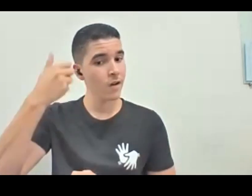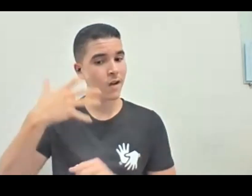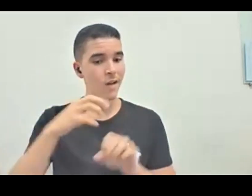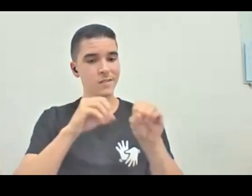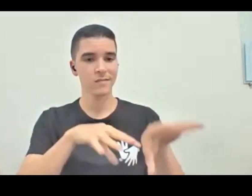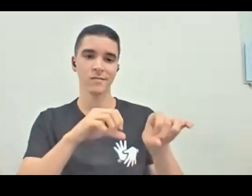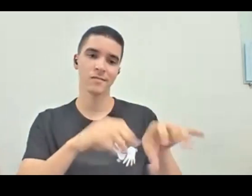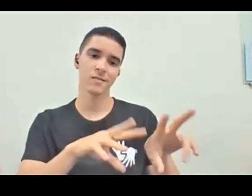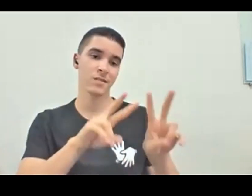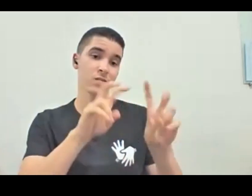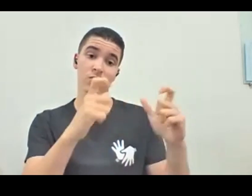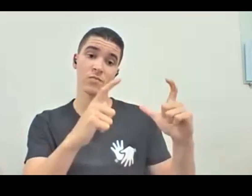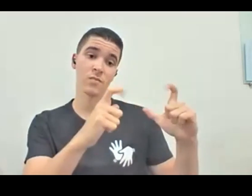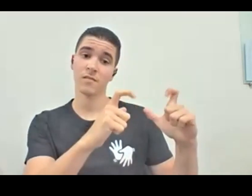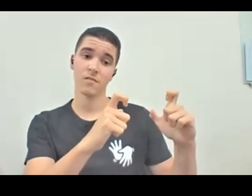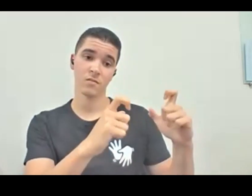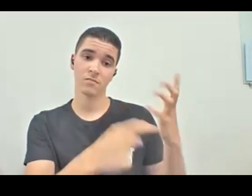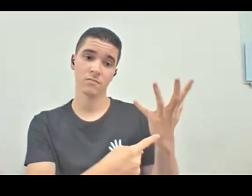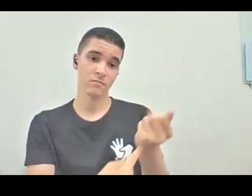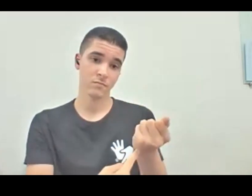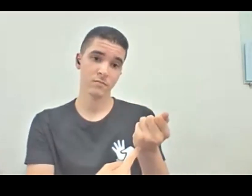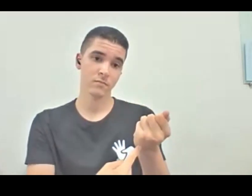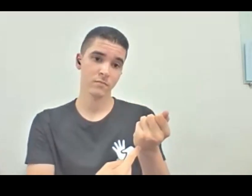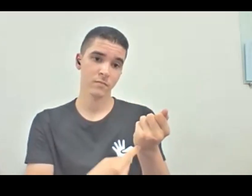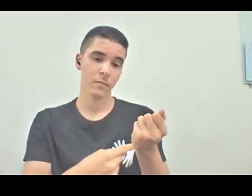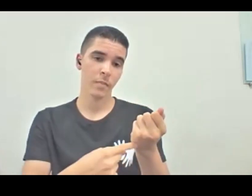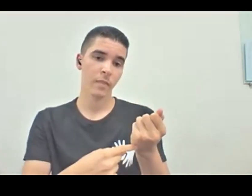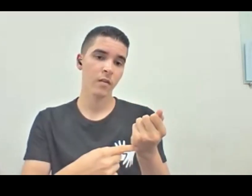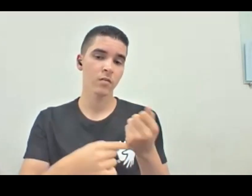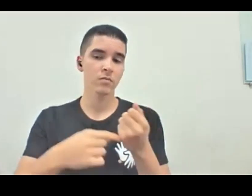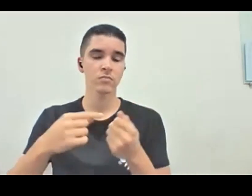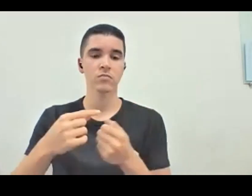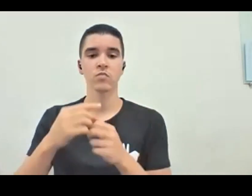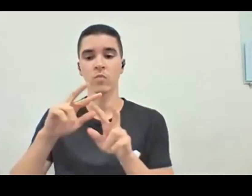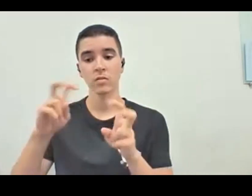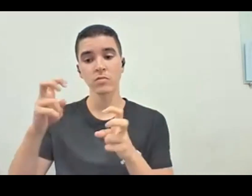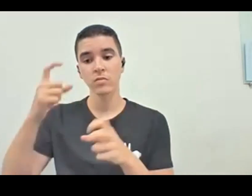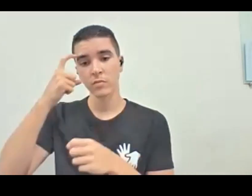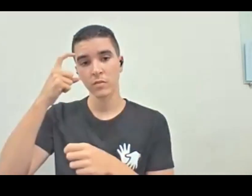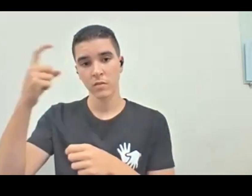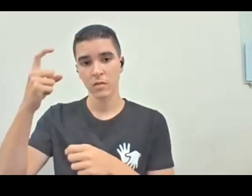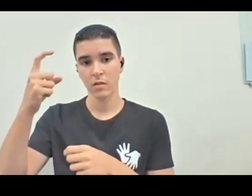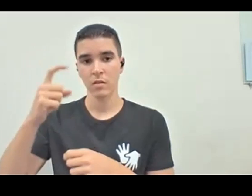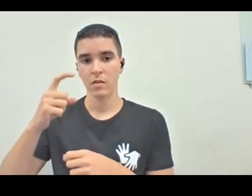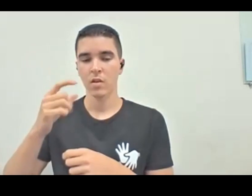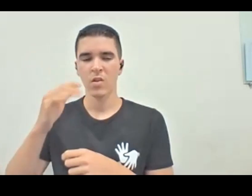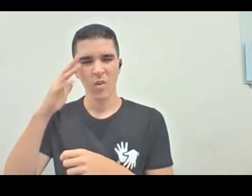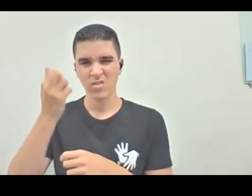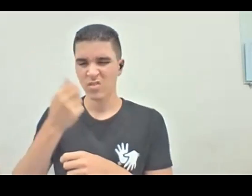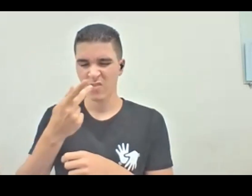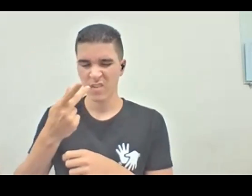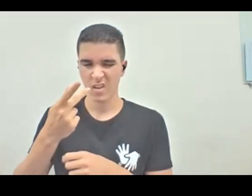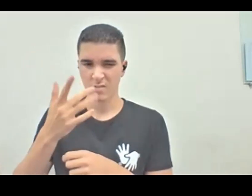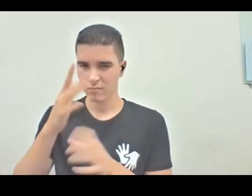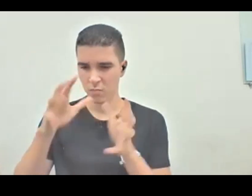Então, isso é uma coisa, se pensar, acho que eu nem comentei isso com o pessoal da Tampulha ainda, mas vou deixar duas formas. Olha, aqui estão só as